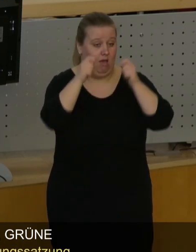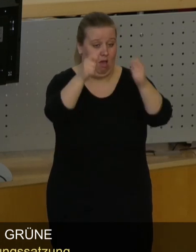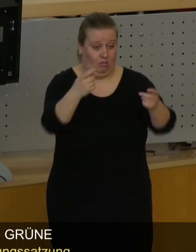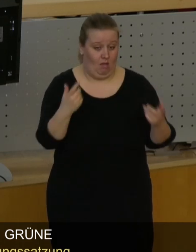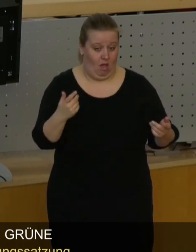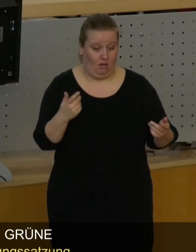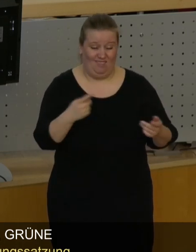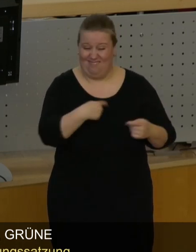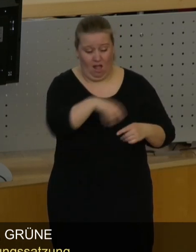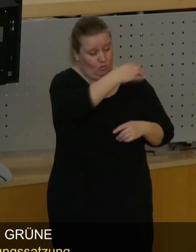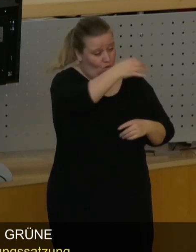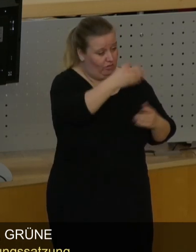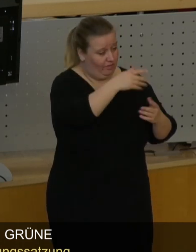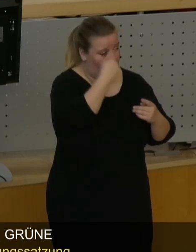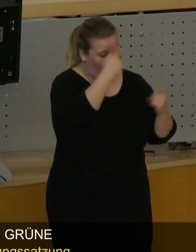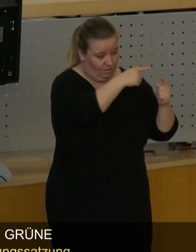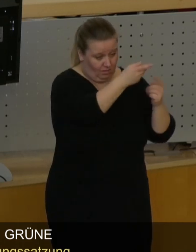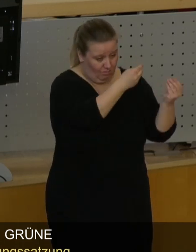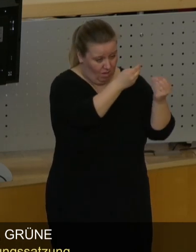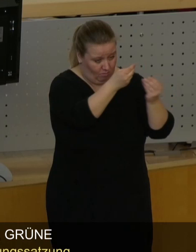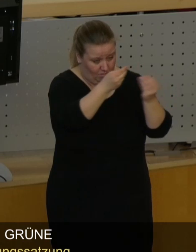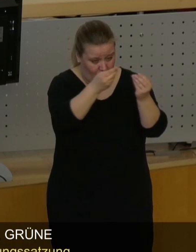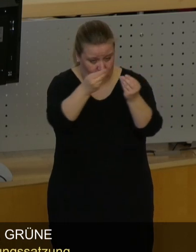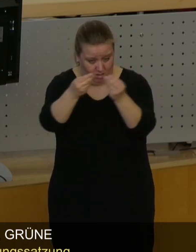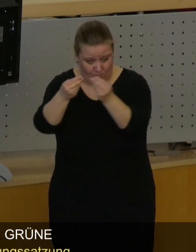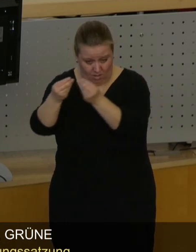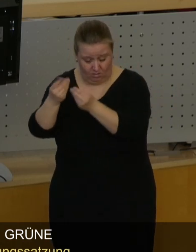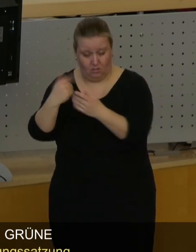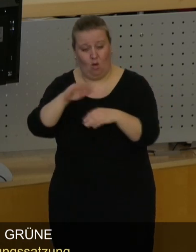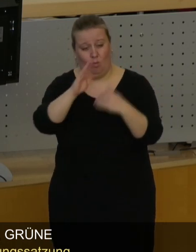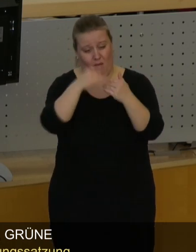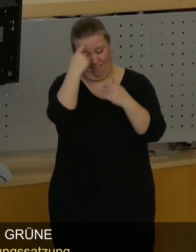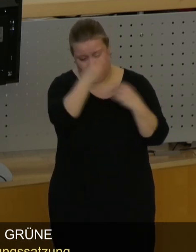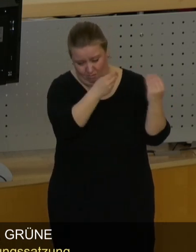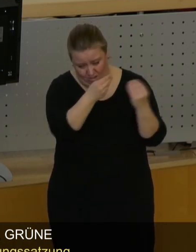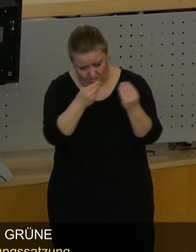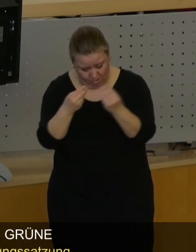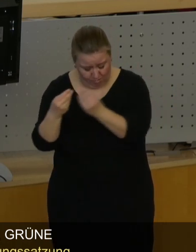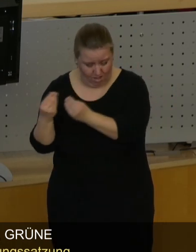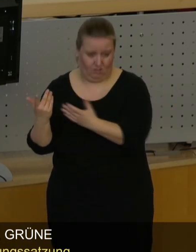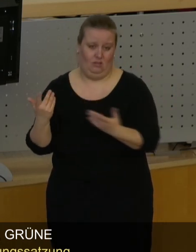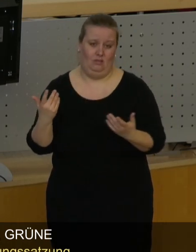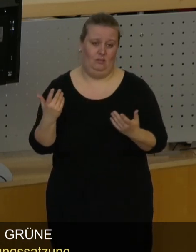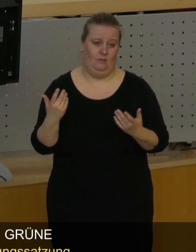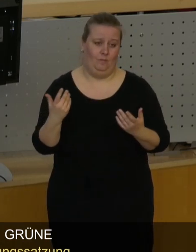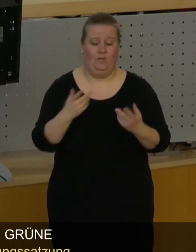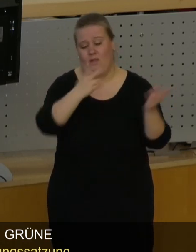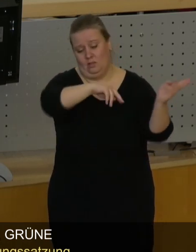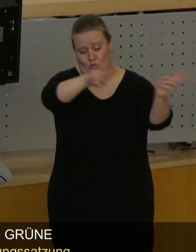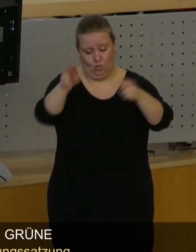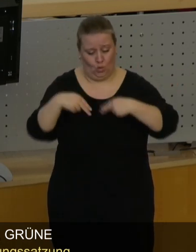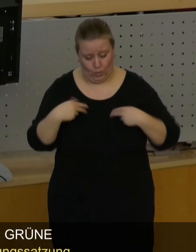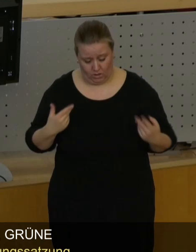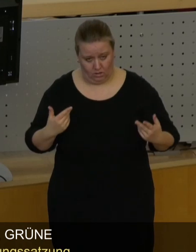allen Ortschaftsräten beraten, in allen damals noch Ortsbeiräten beraten. Es kam zurück,